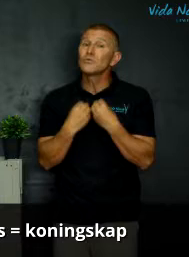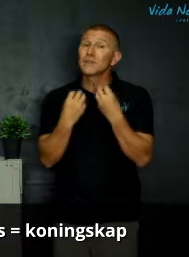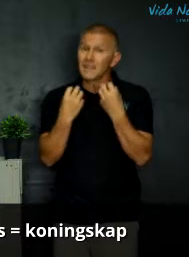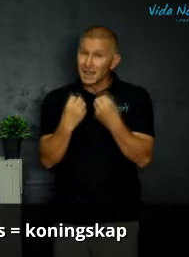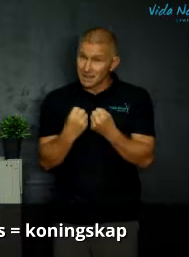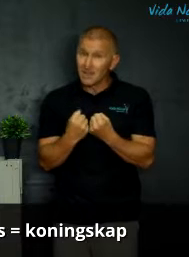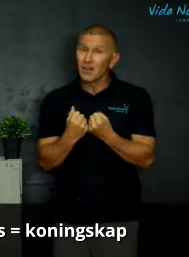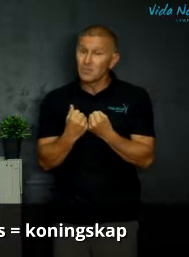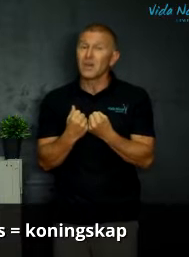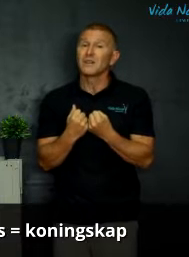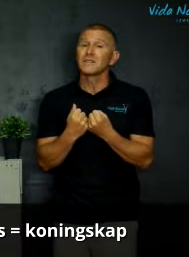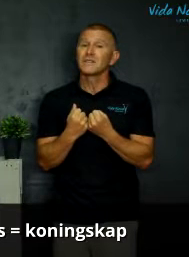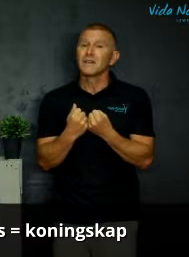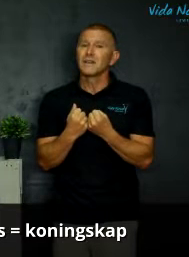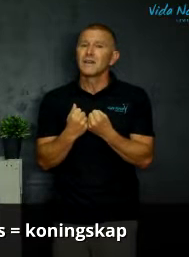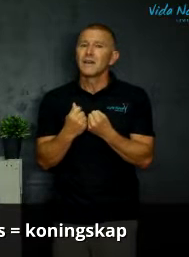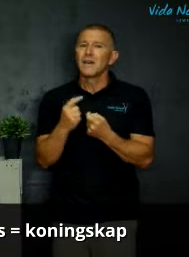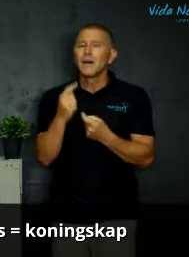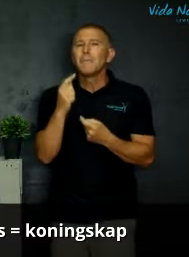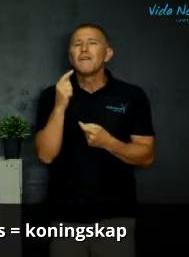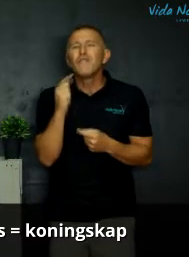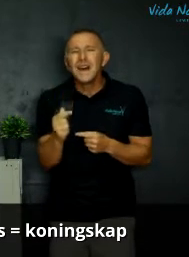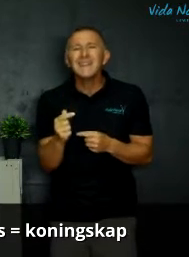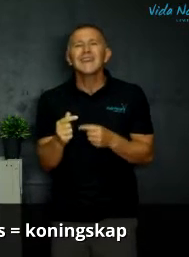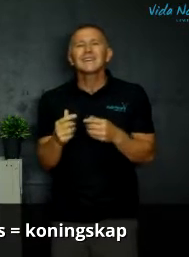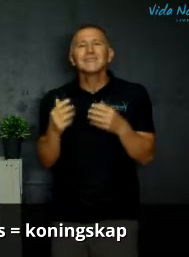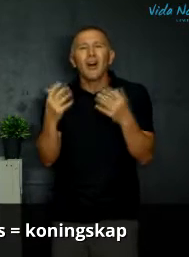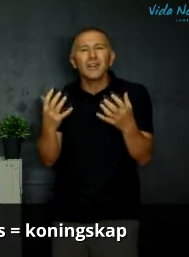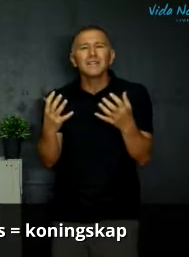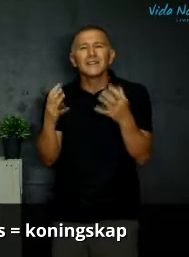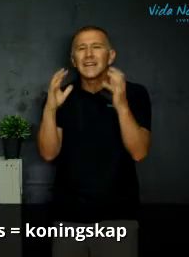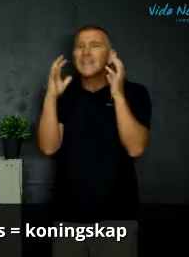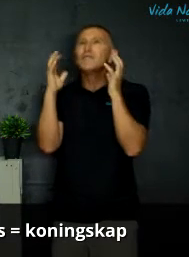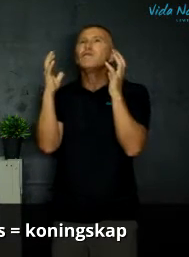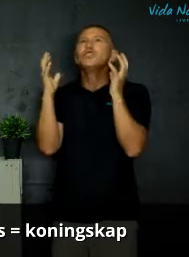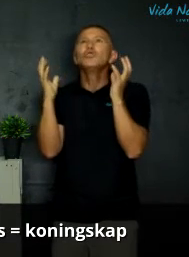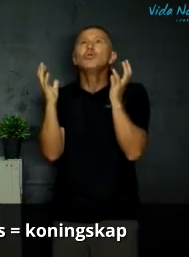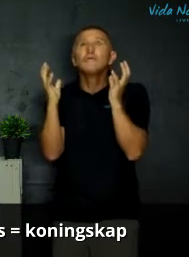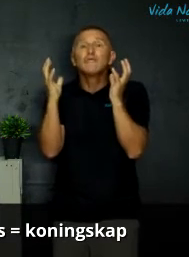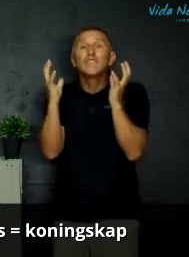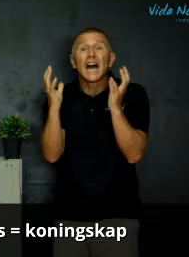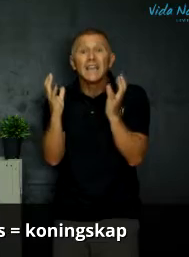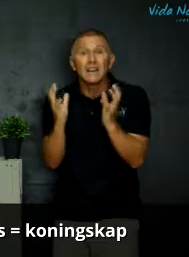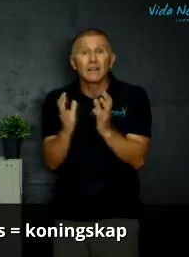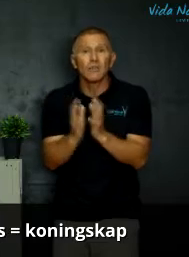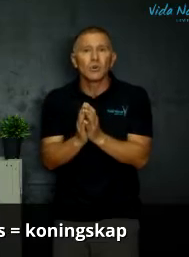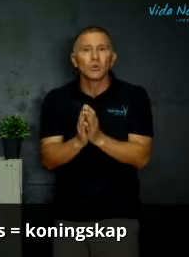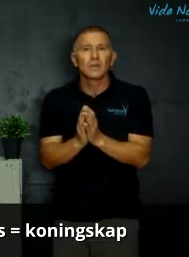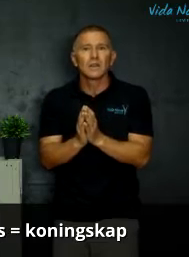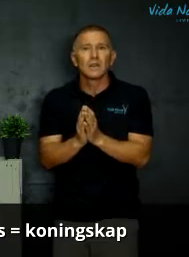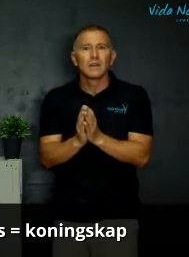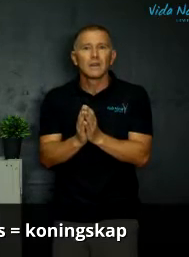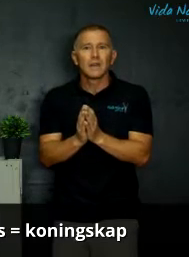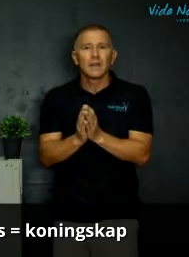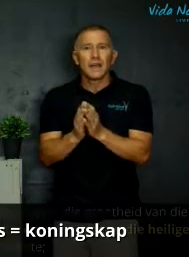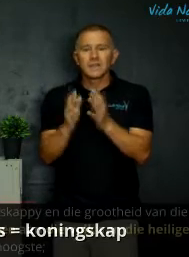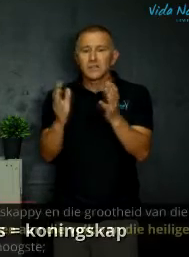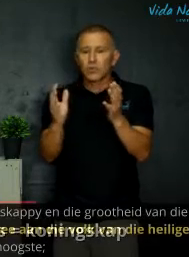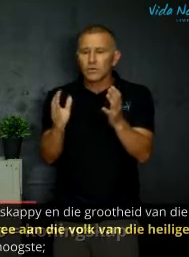oor sy gezag praat. Maar wanneer Daniel dan die visioen verduidelik hoort, dan is het God